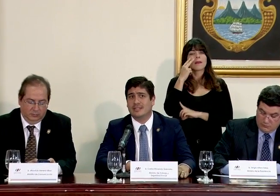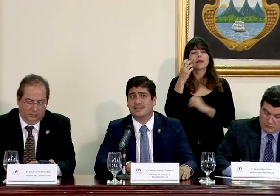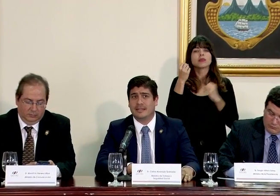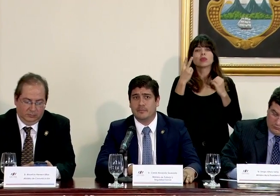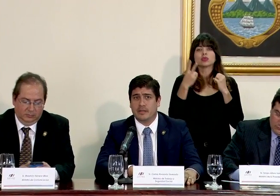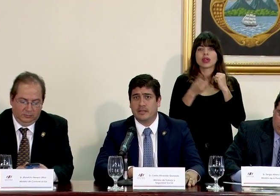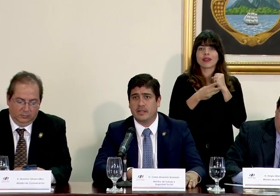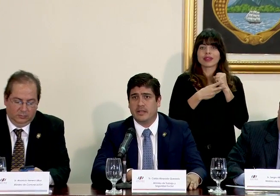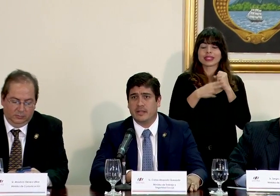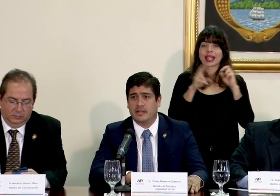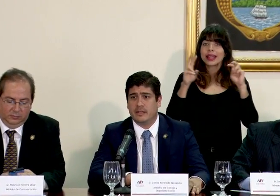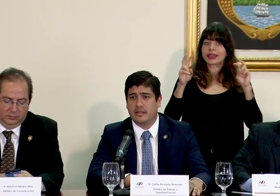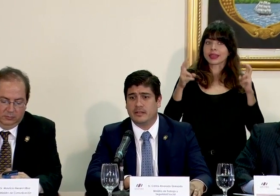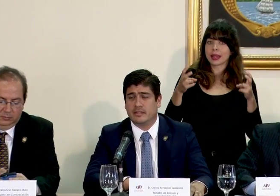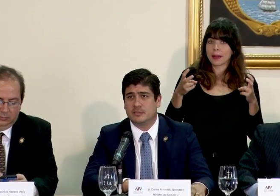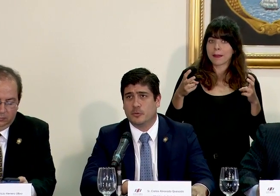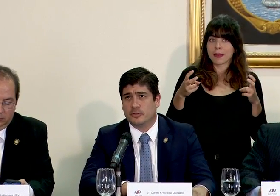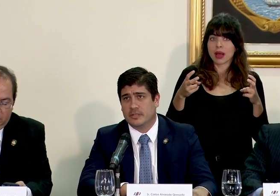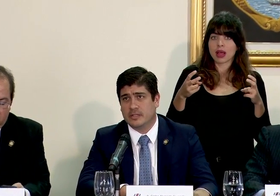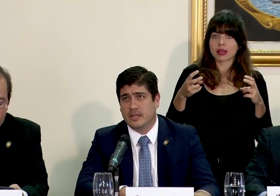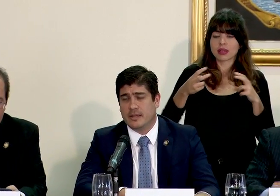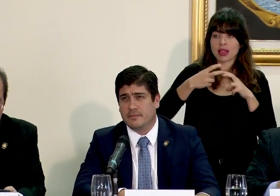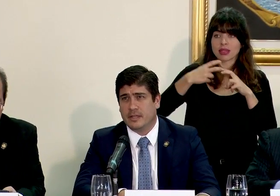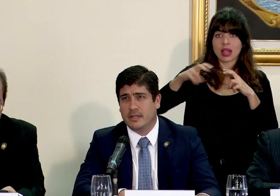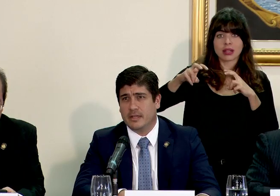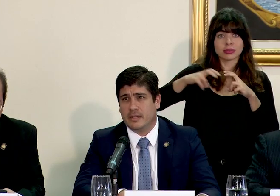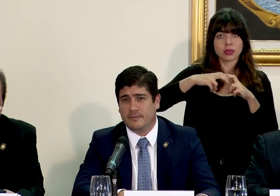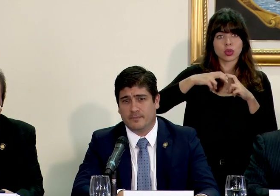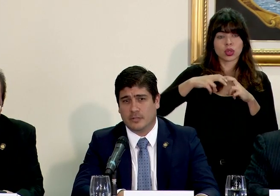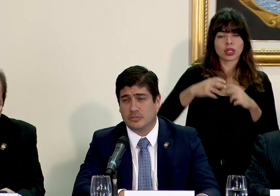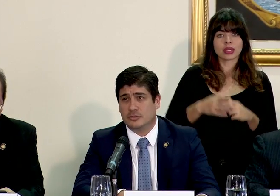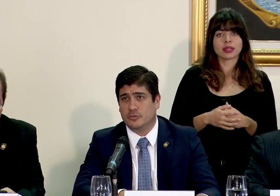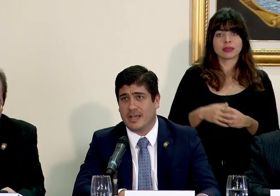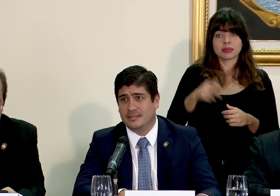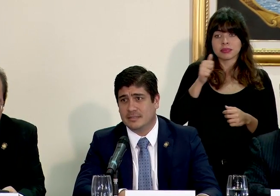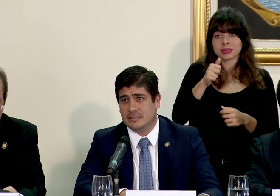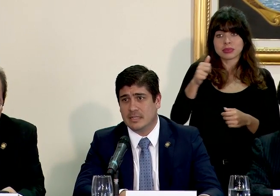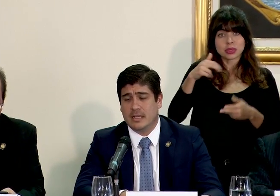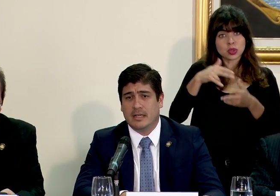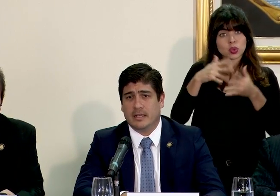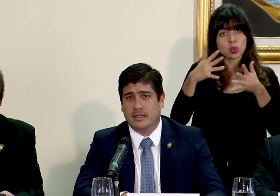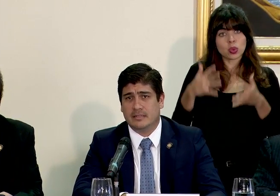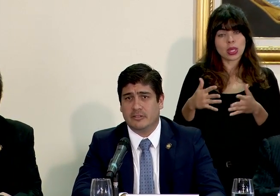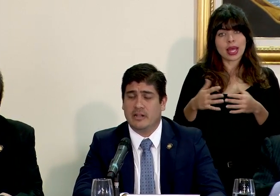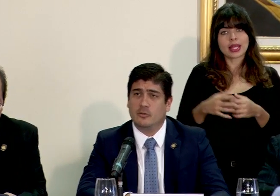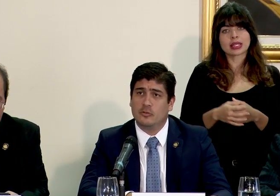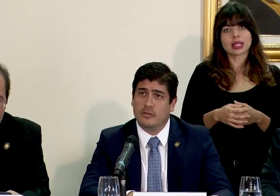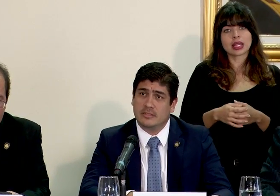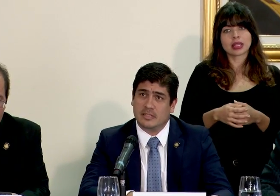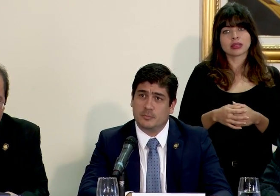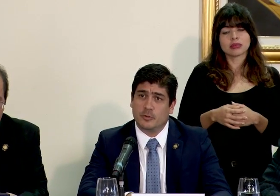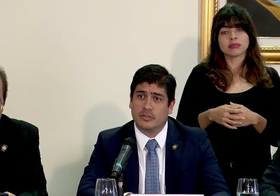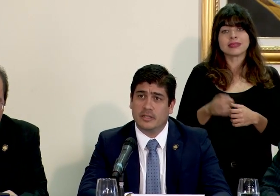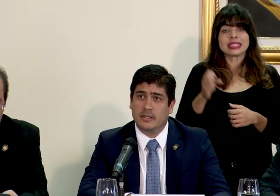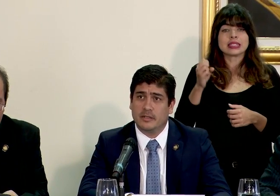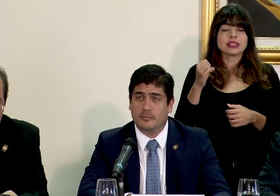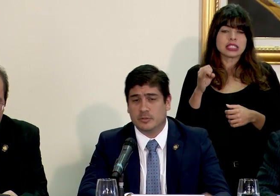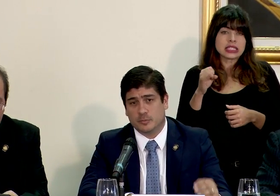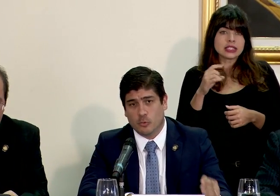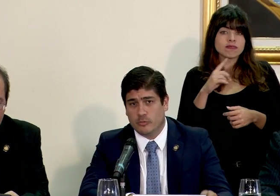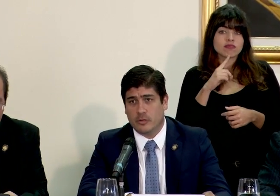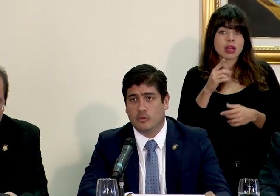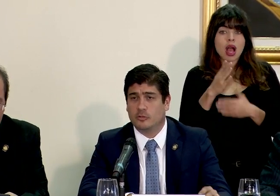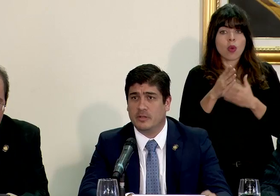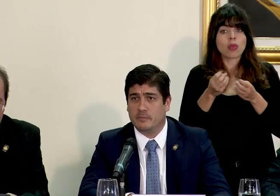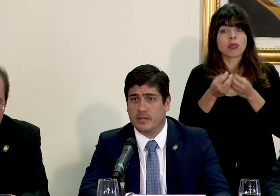casos el tema del transporte de los estudiantes si bien alguno es transporte